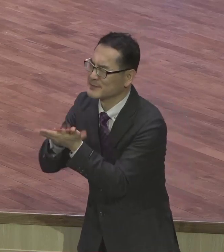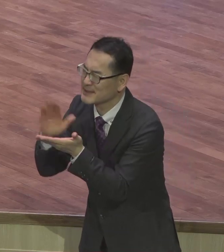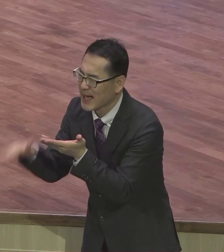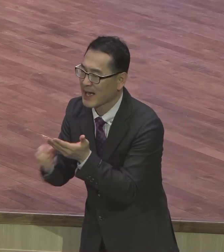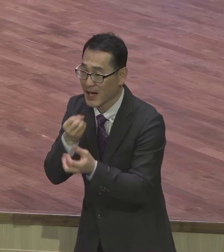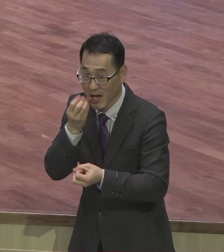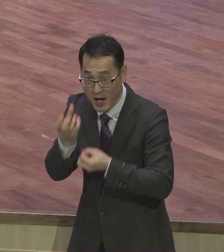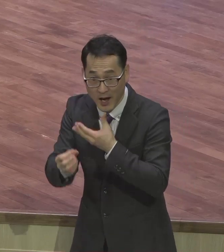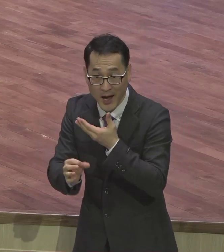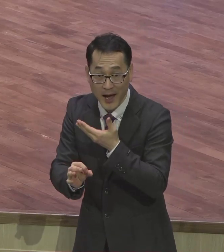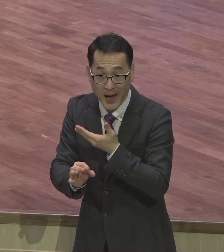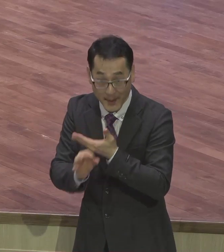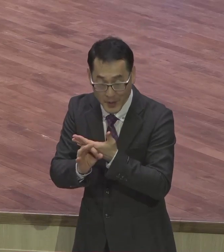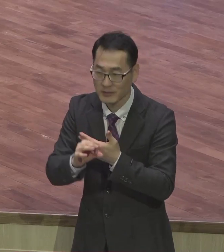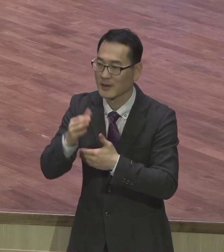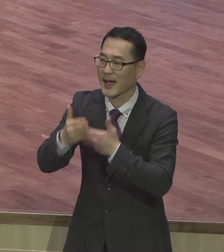하나님의 장애인의 권세를 주겠다